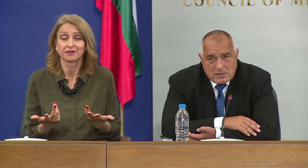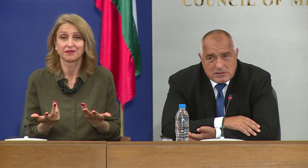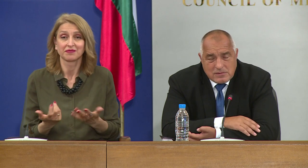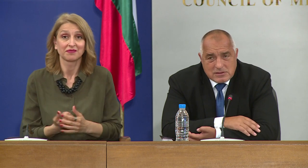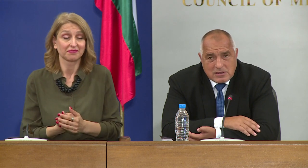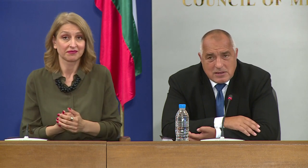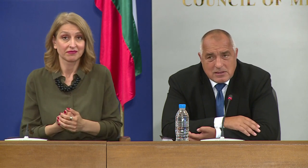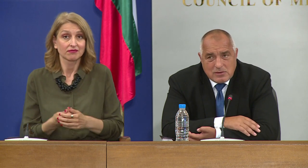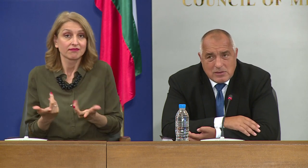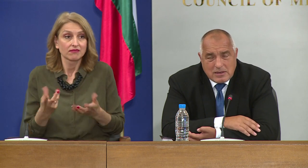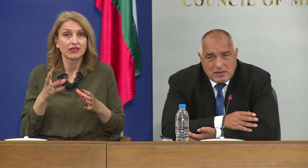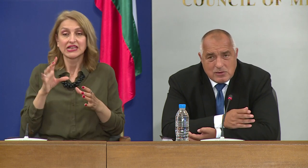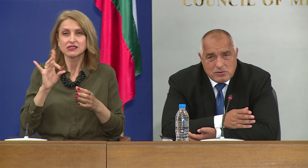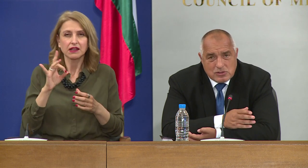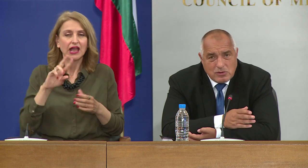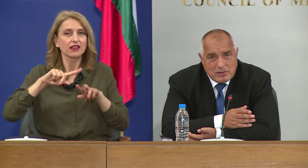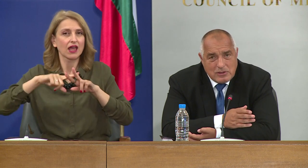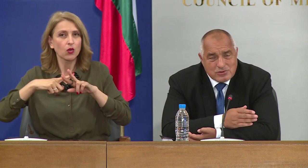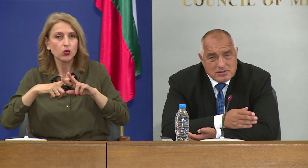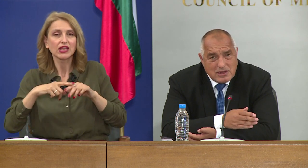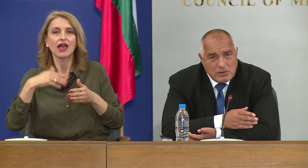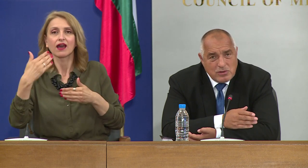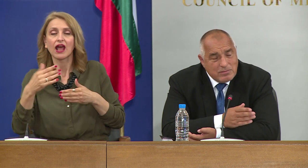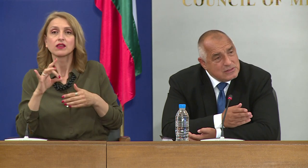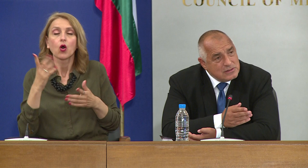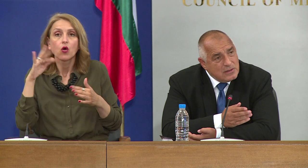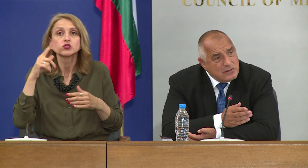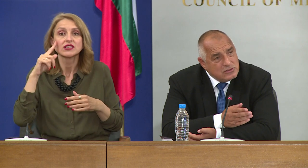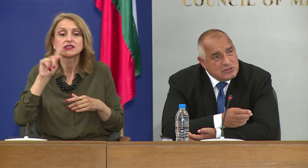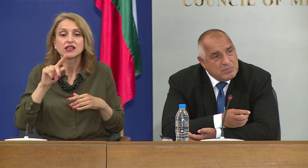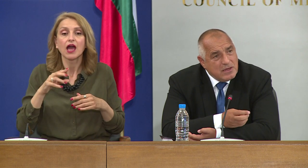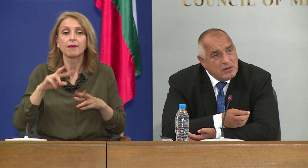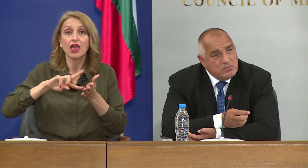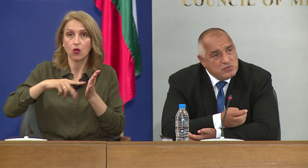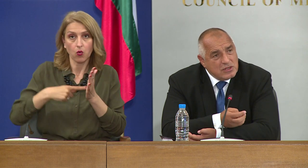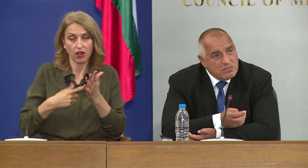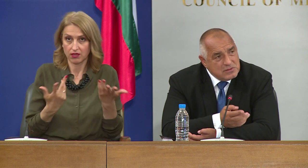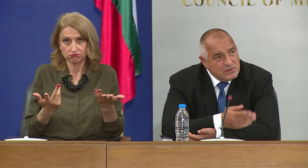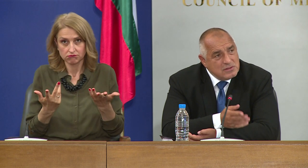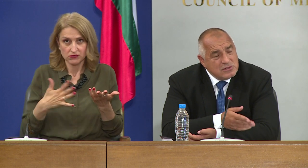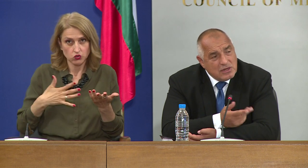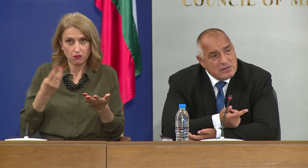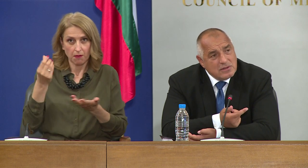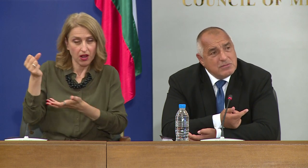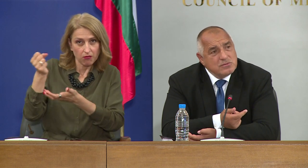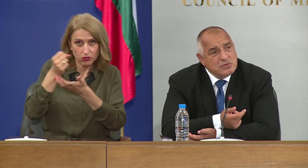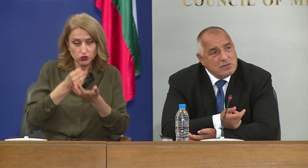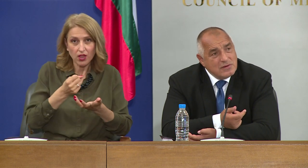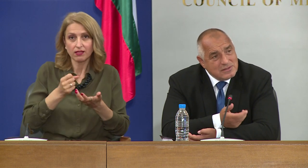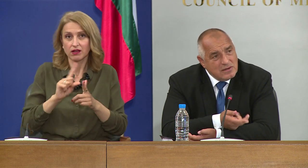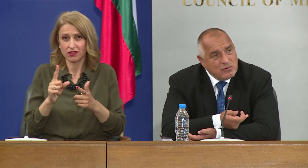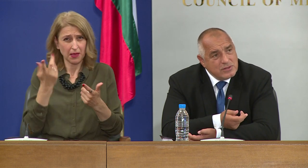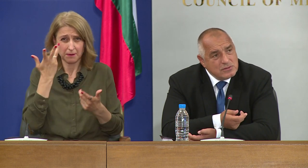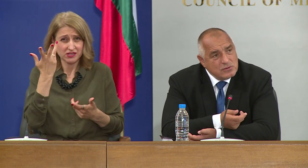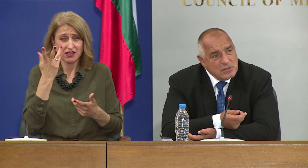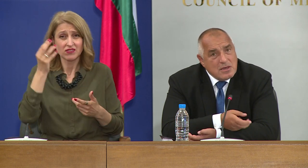Ето се вика, средата на юни, края на юни ще дойде. Ние още не знаем, а юли месец ще си приеме ли бюджета. Представете си, държавата да е без бюджет.